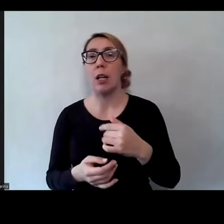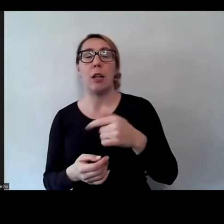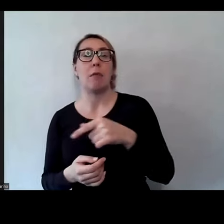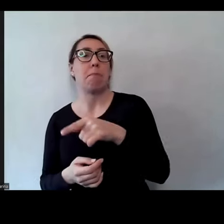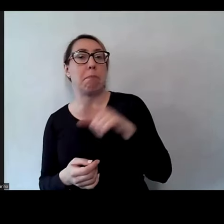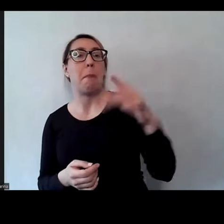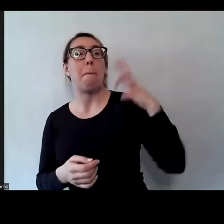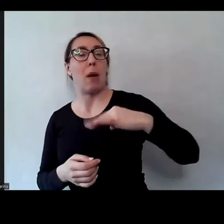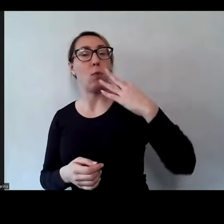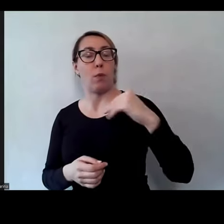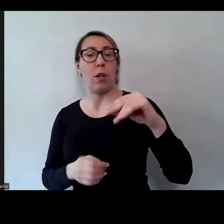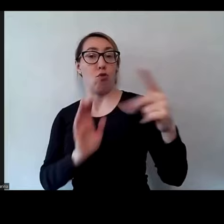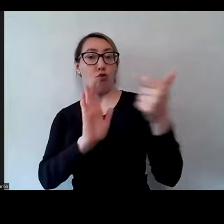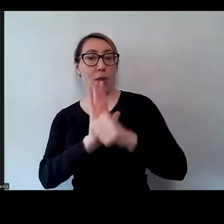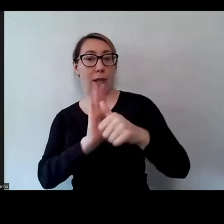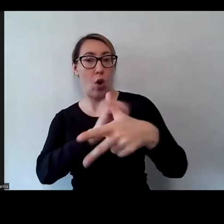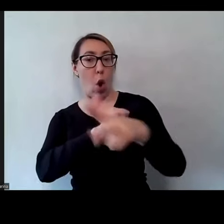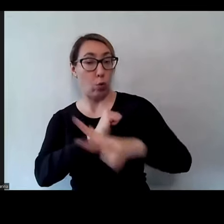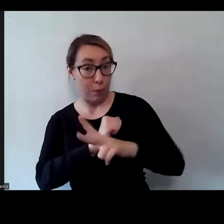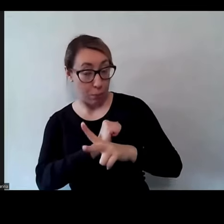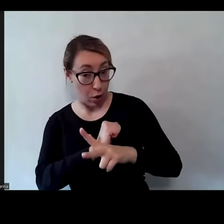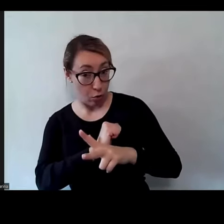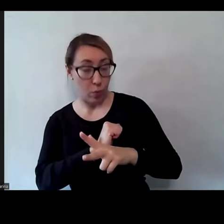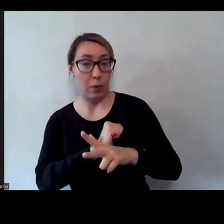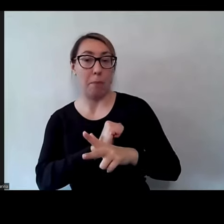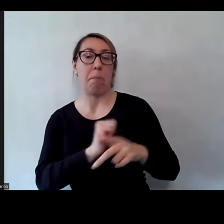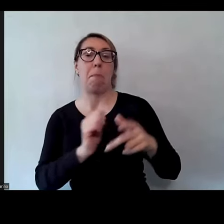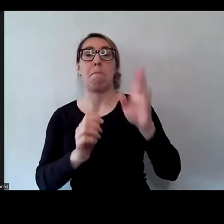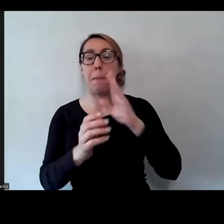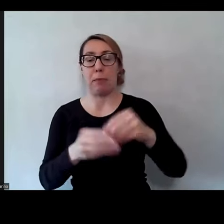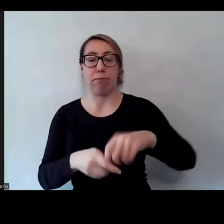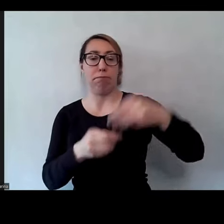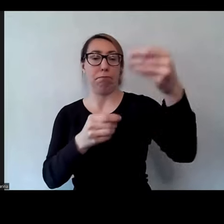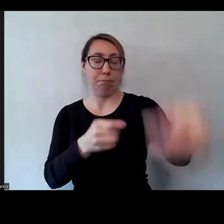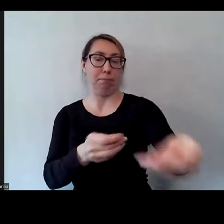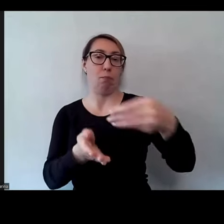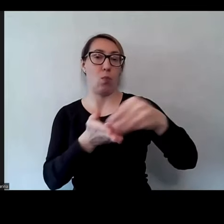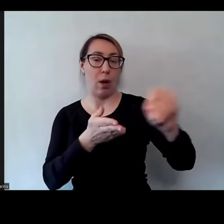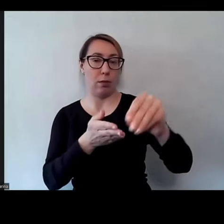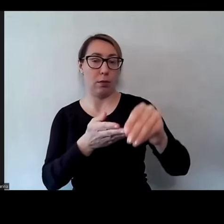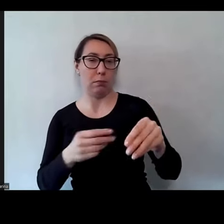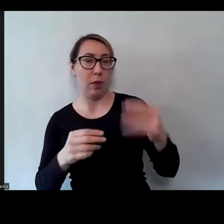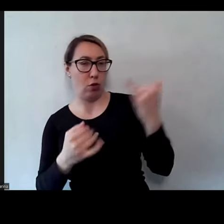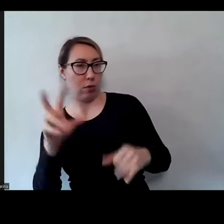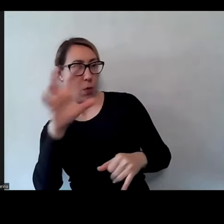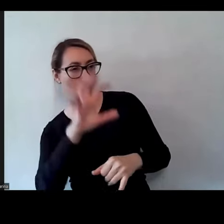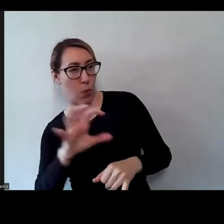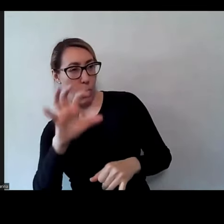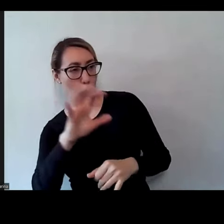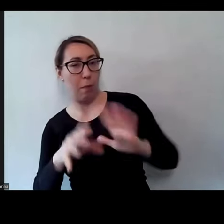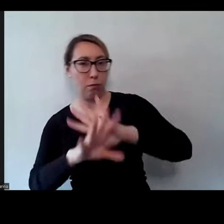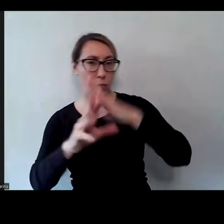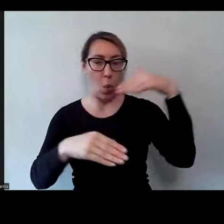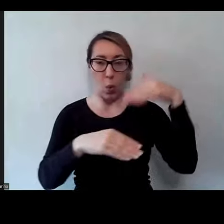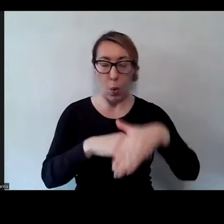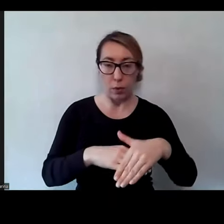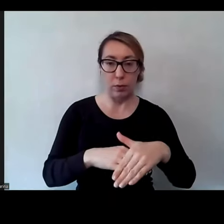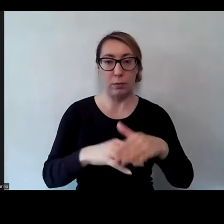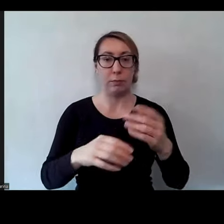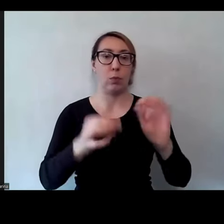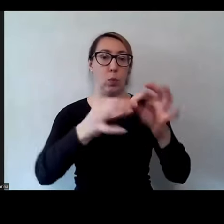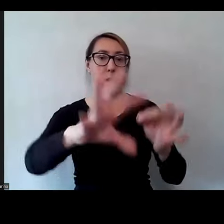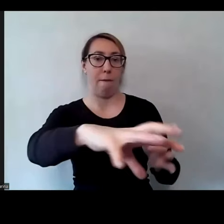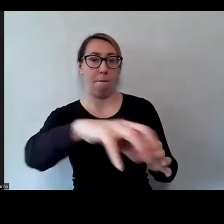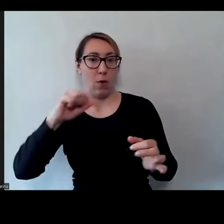mamusia otworzyła portfel i podała pieniążkę. Następnie transakcja została zakończona, dziecko wzięło Michałka.